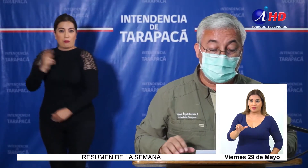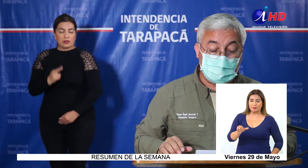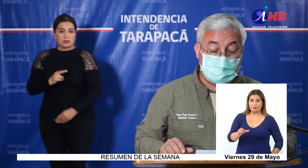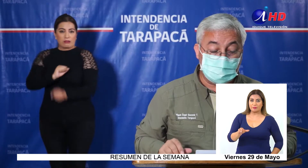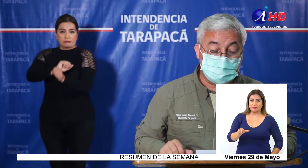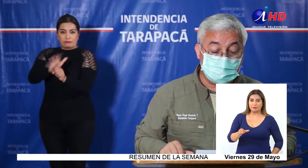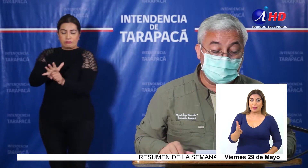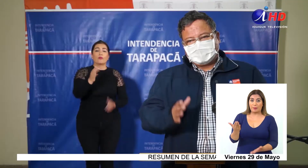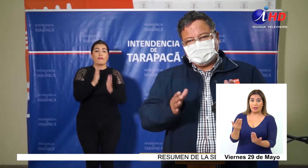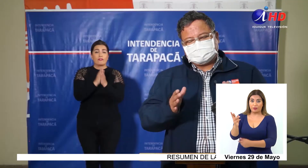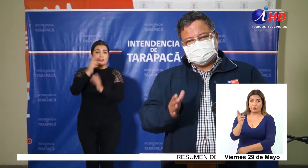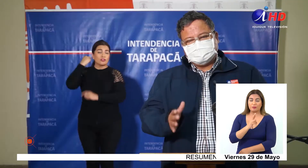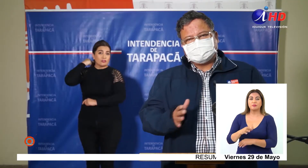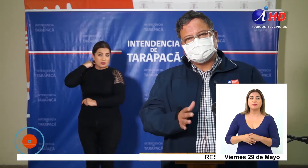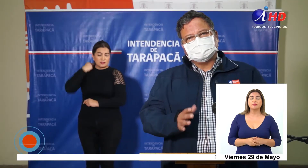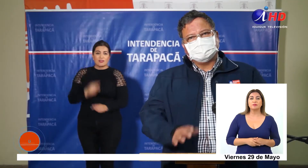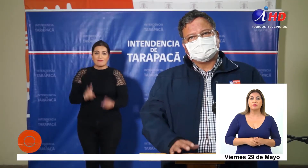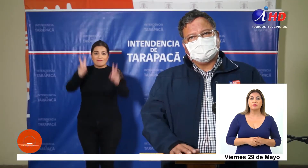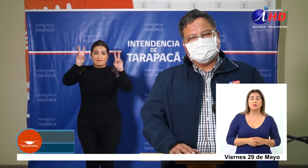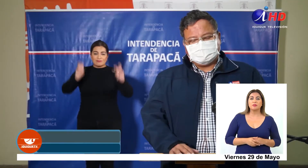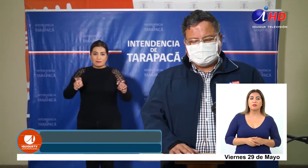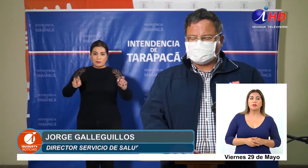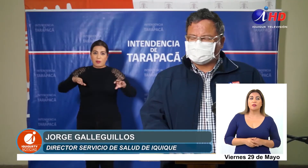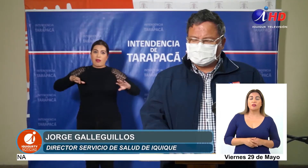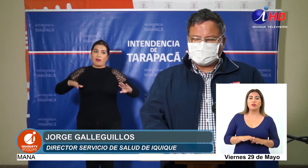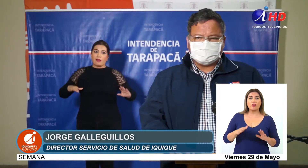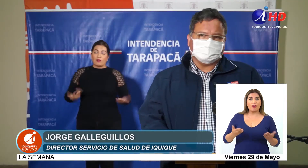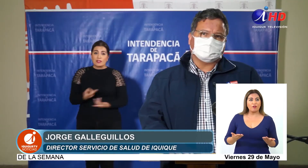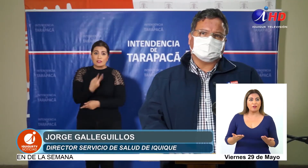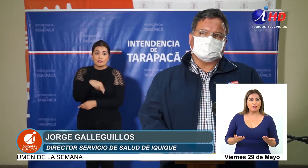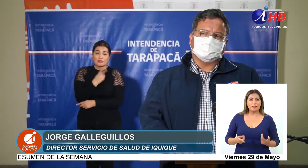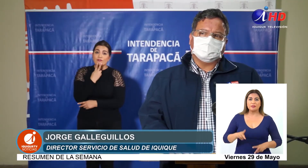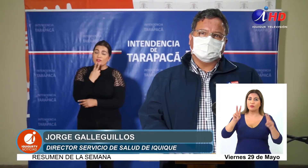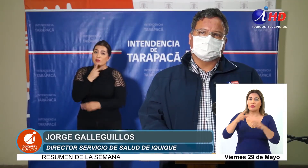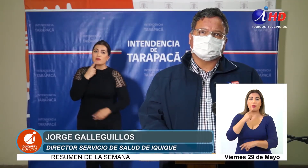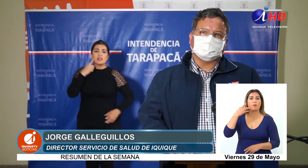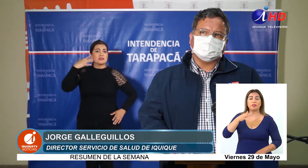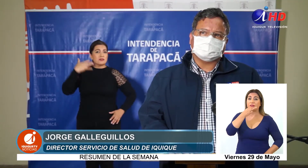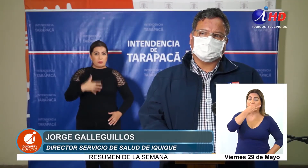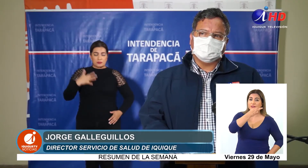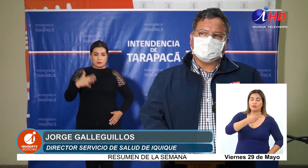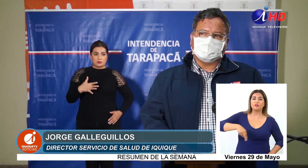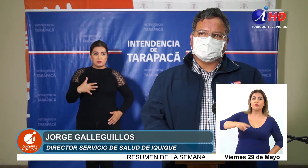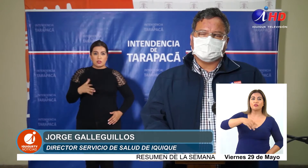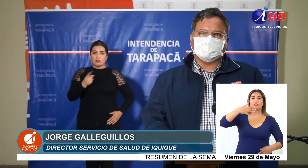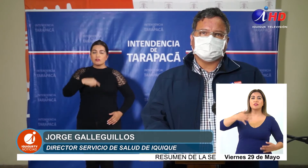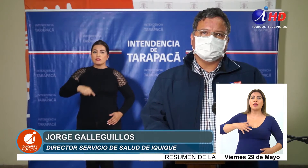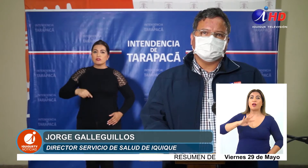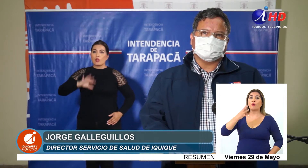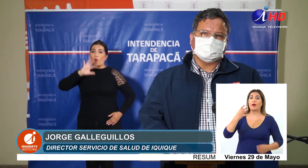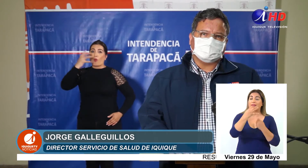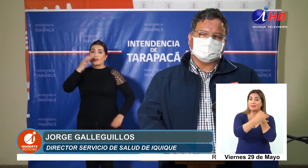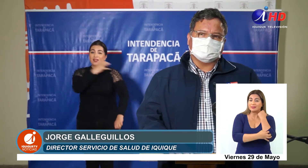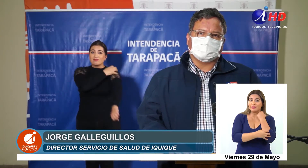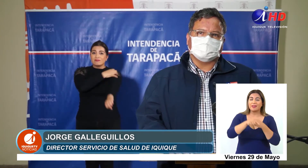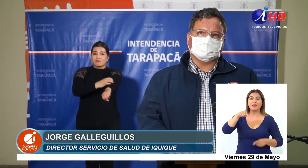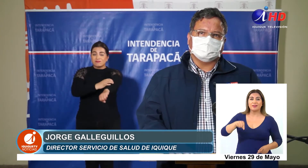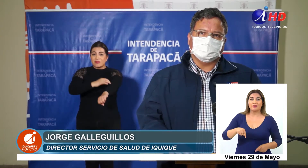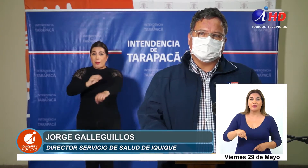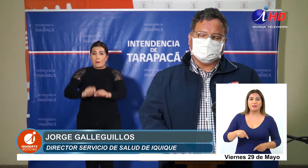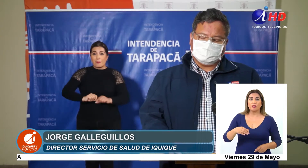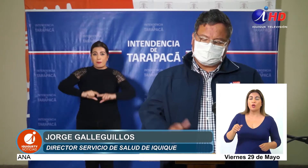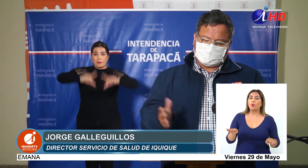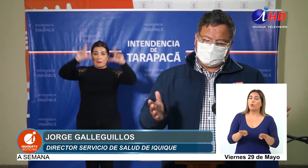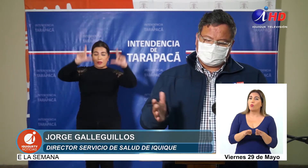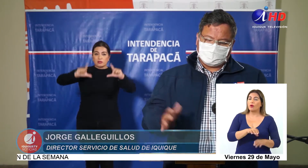en análisis. Con las tendencias que tenemos actualmente, y es sumamente importante nombrarlo, nosotros ya somos la cuarta región a nivel nacional considerando la región